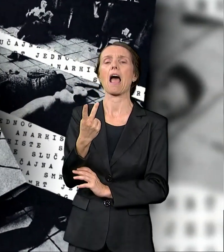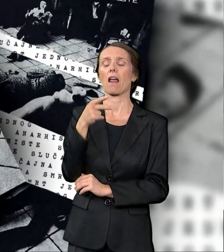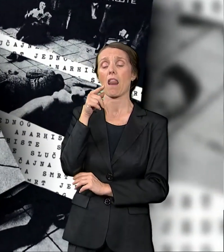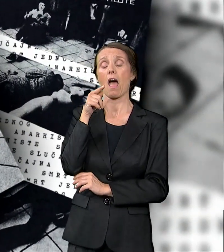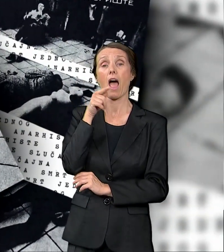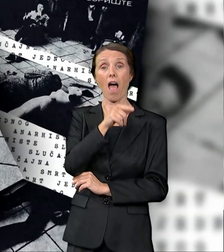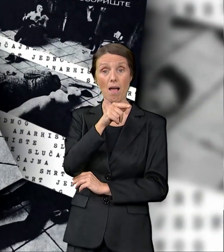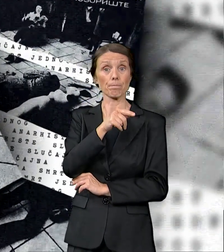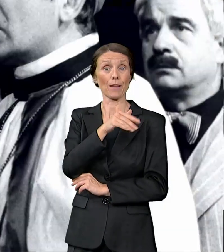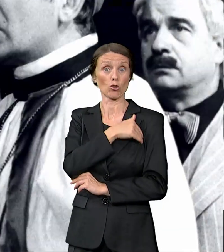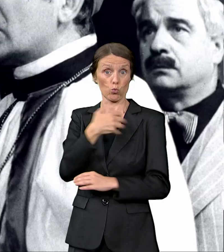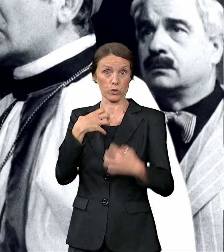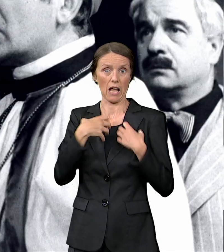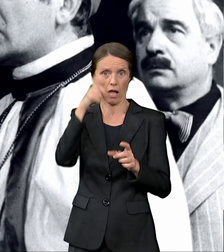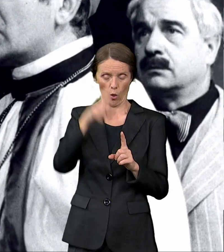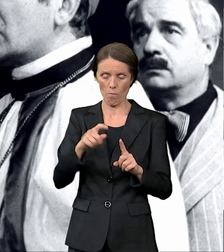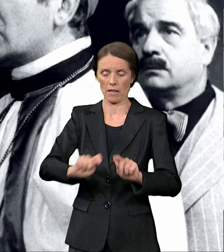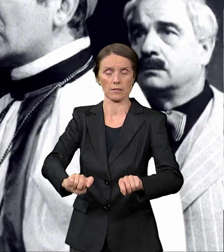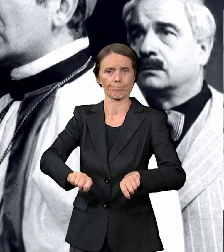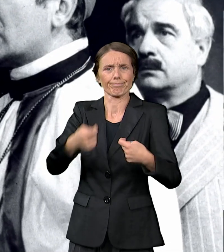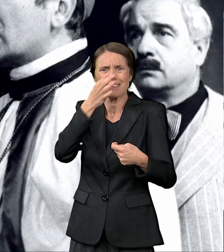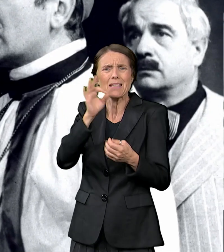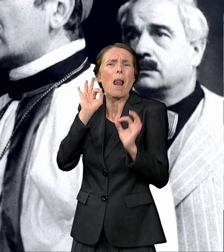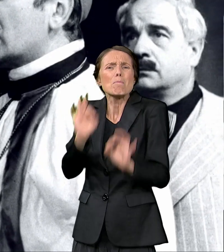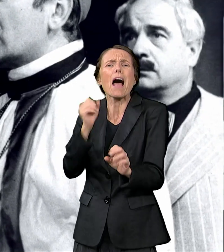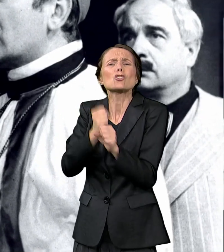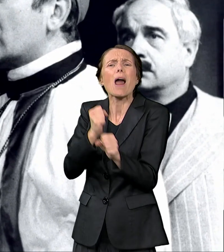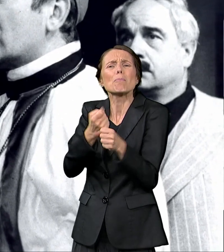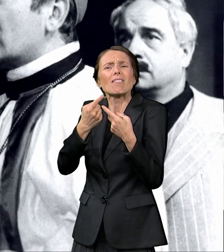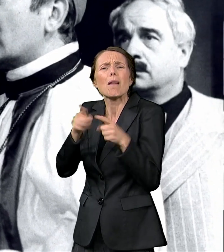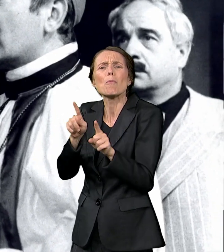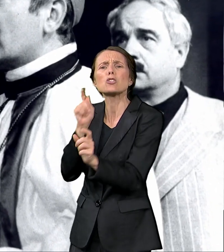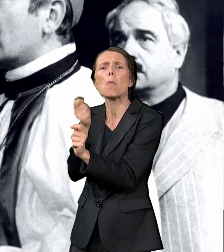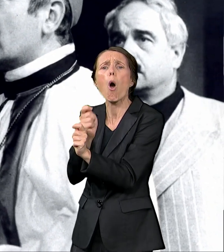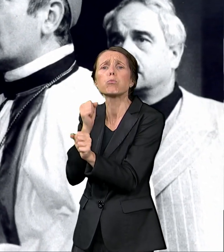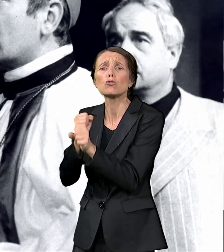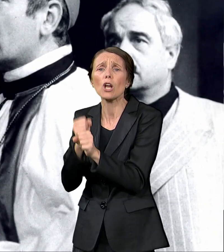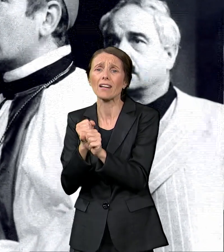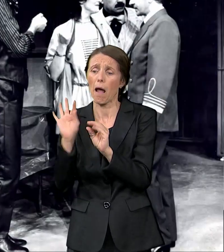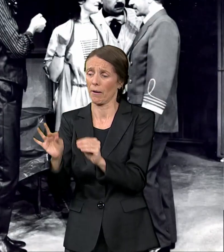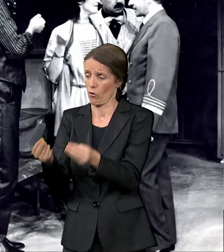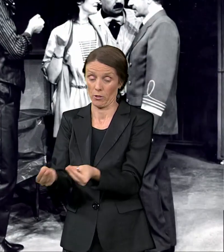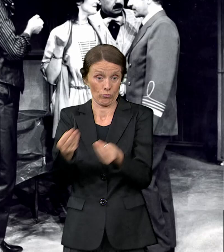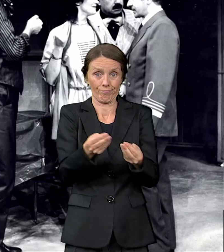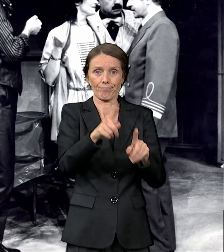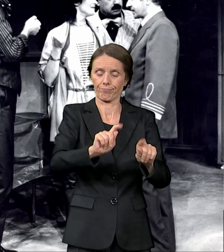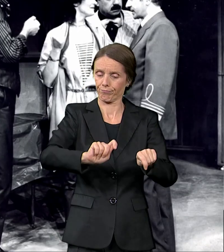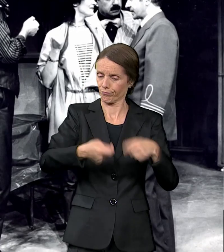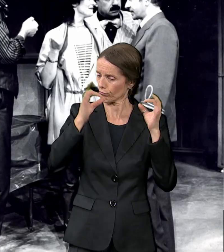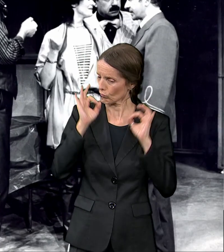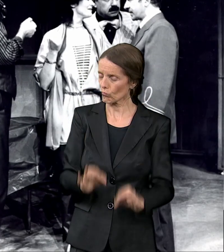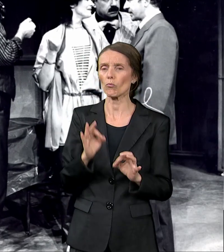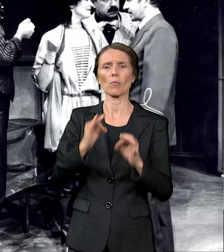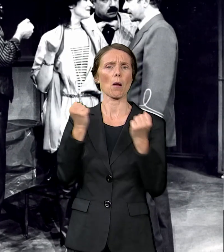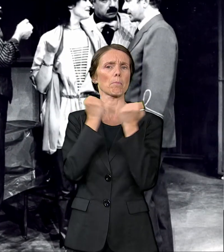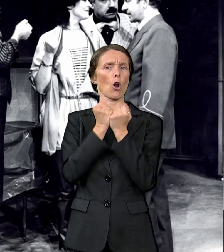začneši predstavu, jer ima neka stiljska odrednica, odigra lepo celu. Probuji, dolazi sutra